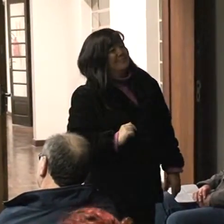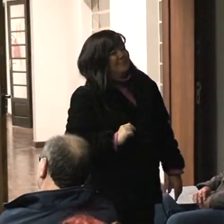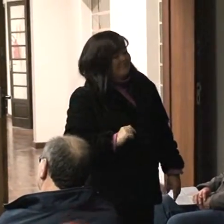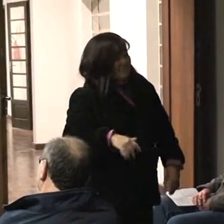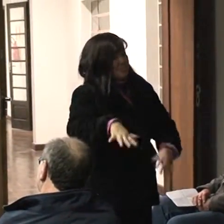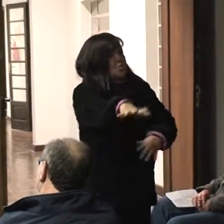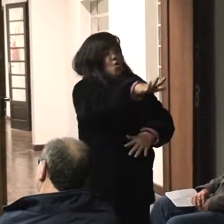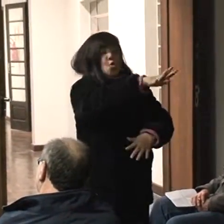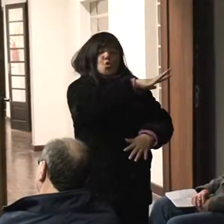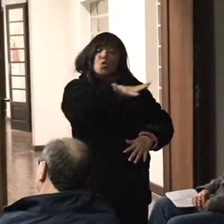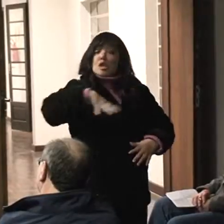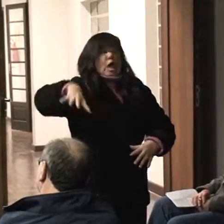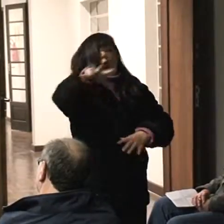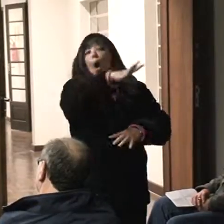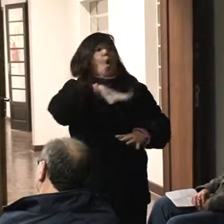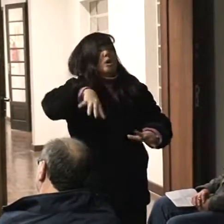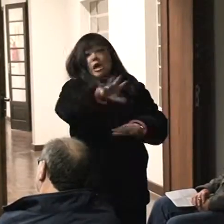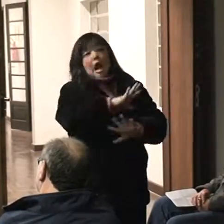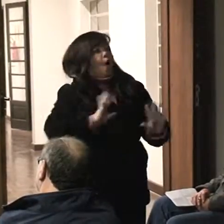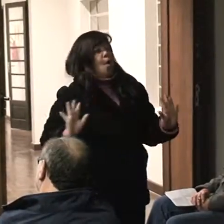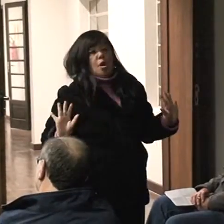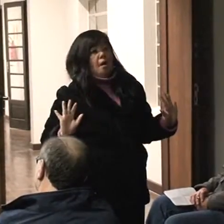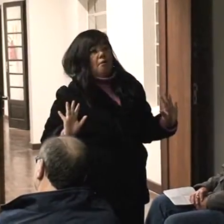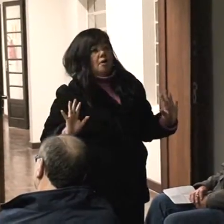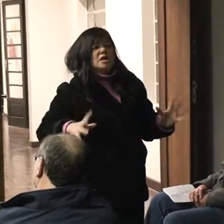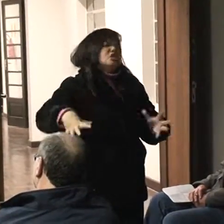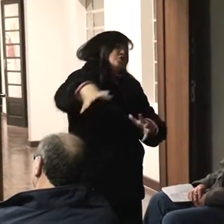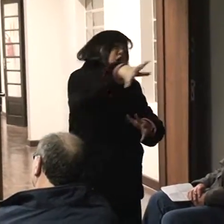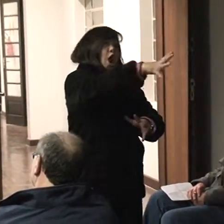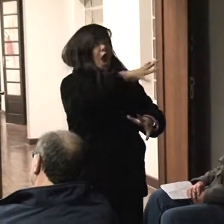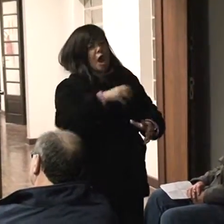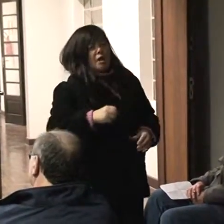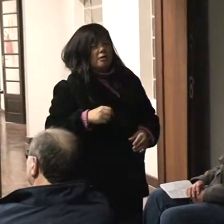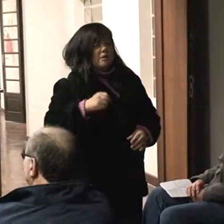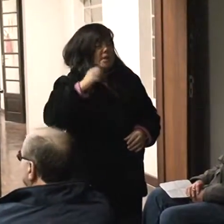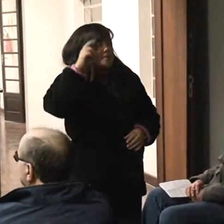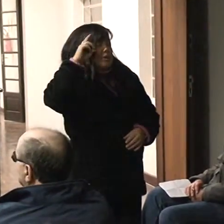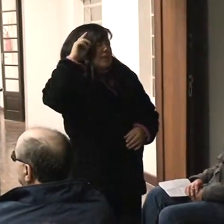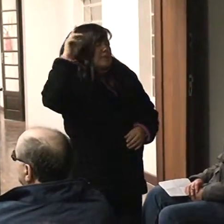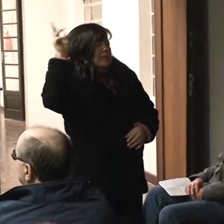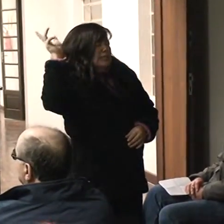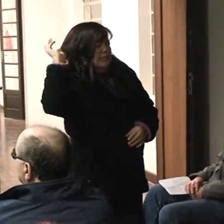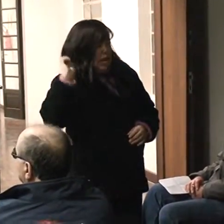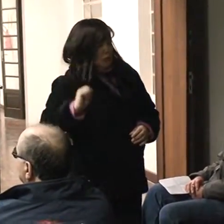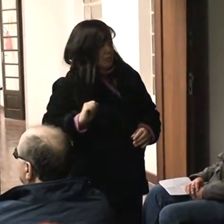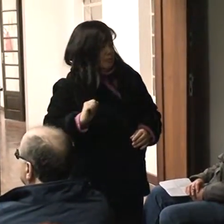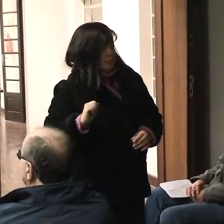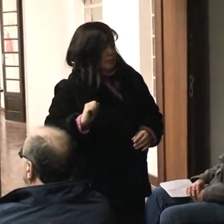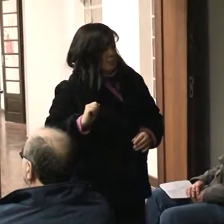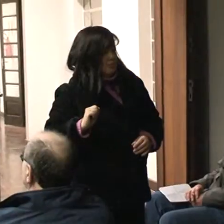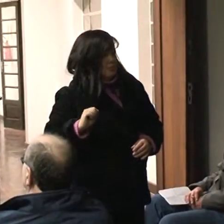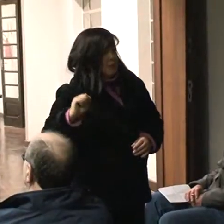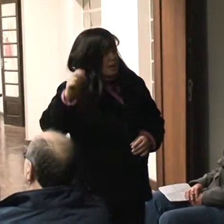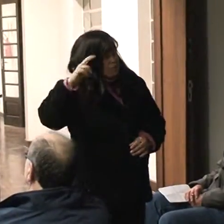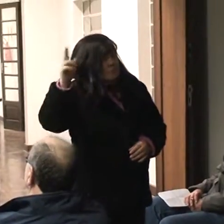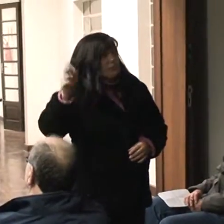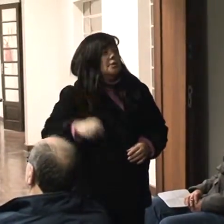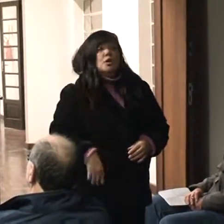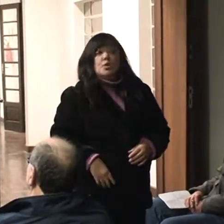é muito geral, é muito genérico, muito abstrato. Então de uma forma ou de outra, ainda é uma carta de intenções que o Brasil se coloca.